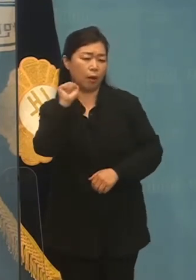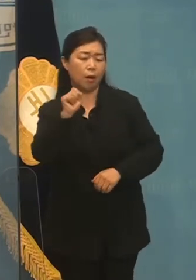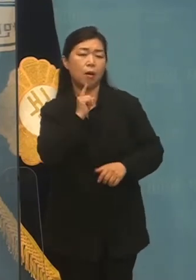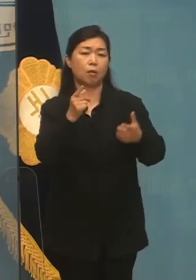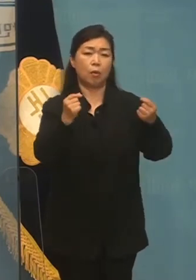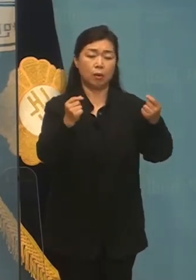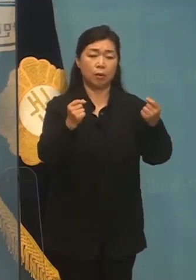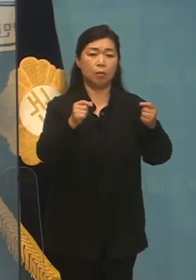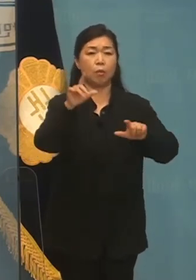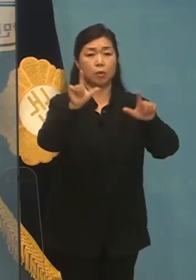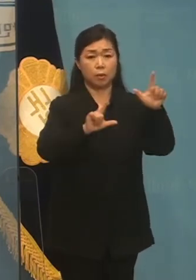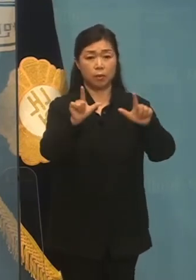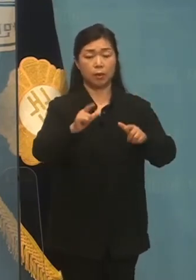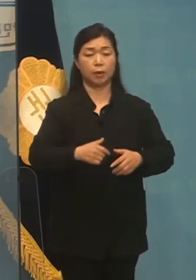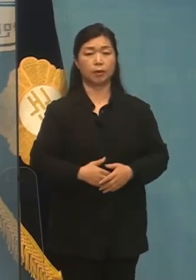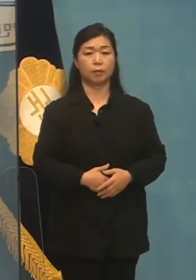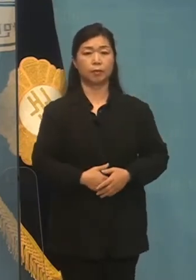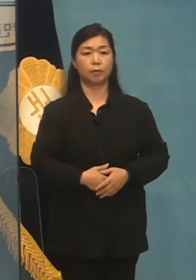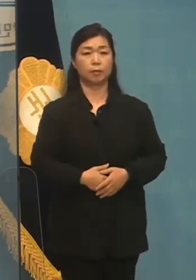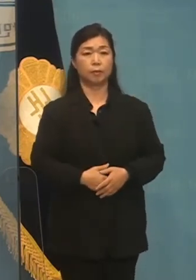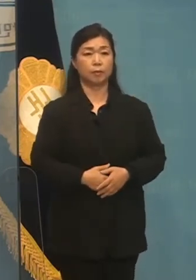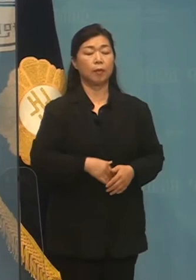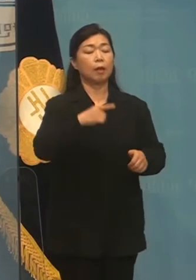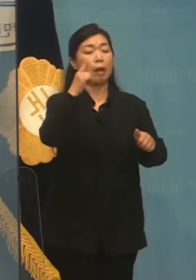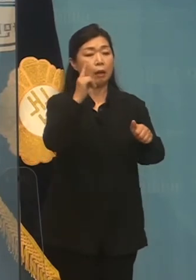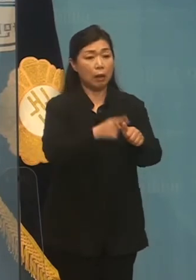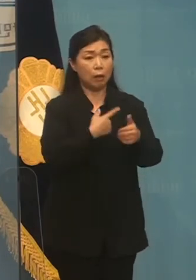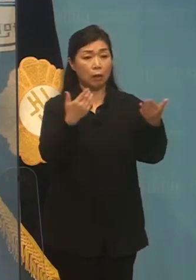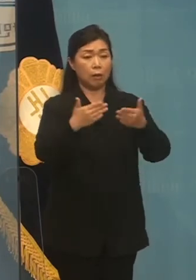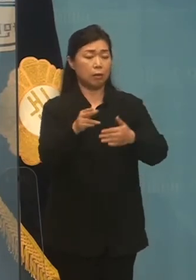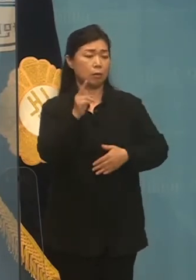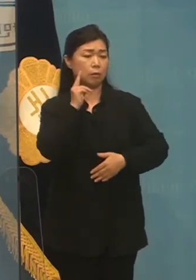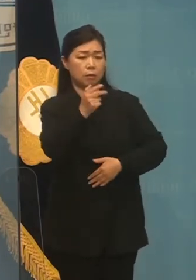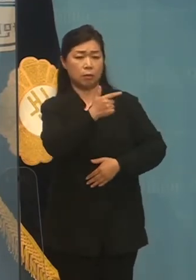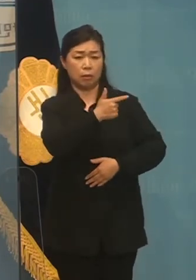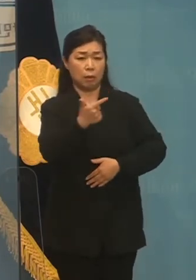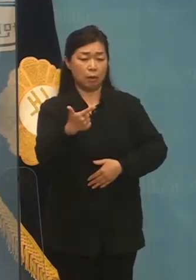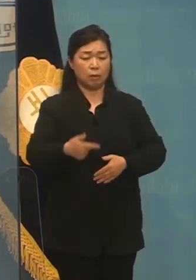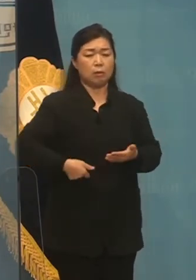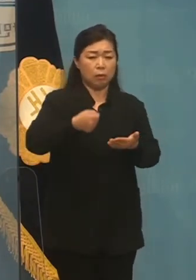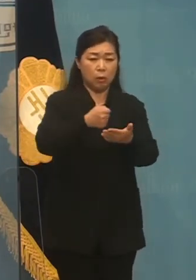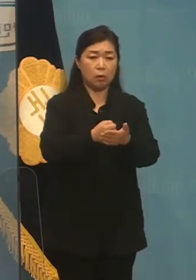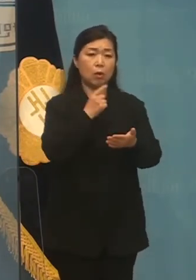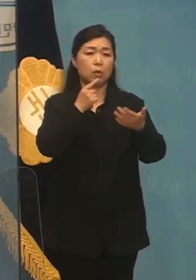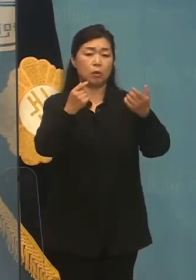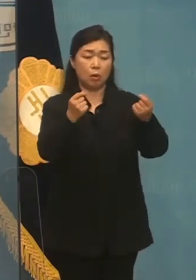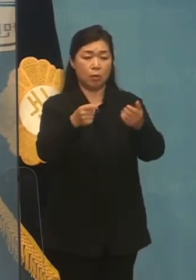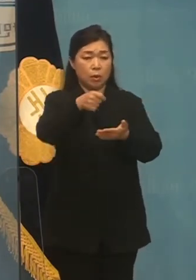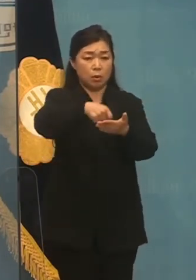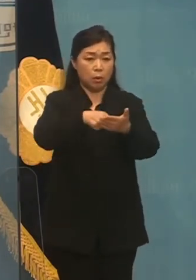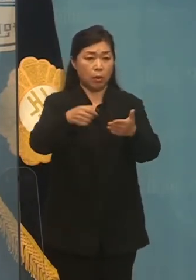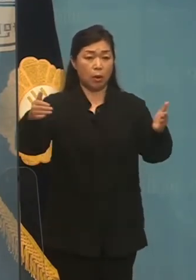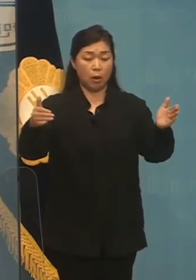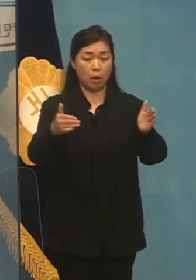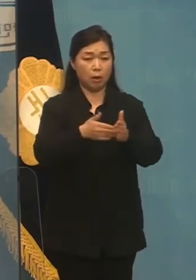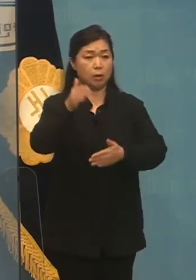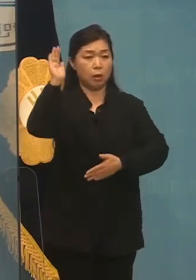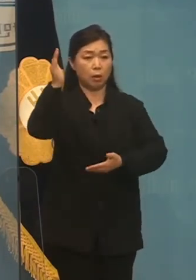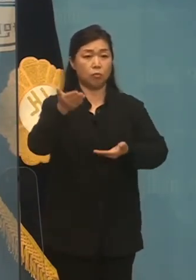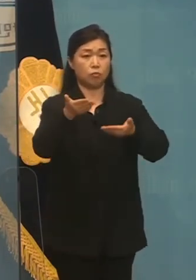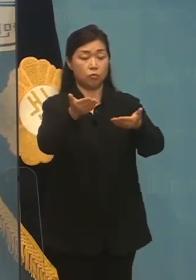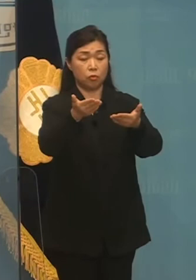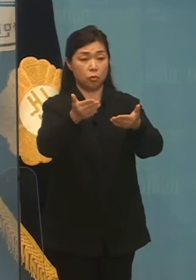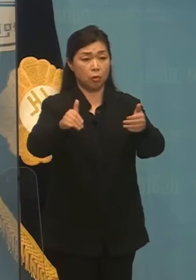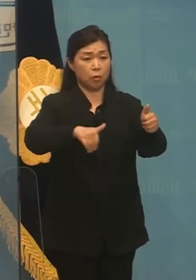행세를 하는 겸입니다. 당연한 일을 대단한 용당이라도 내린 것처럼 기자회견까지 자청해서 여론을